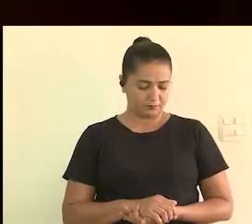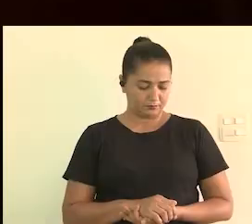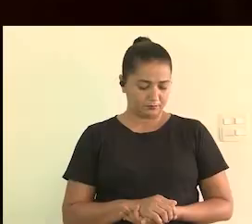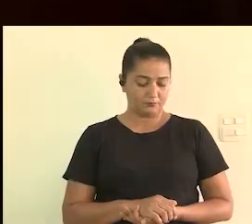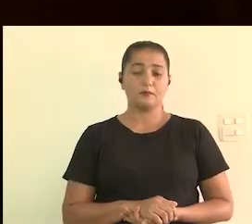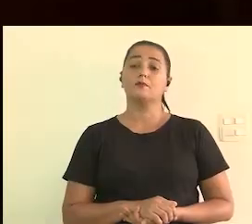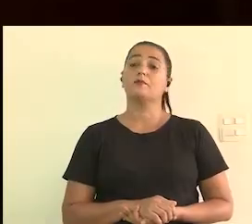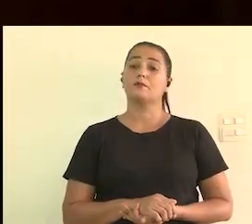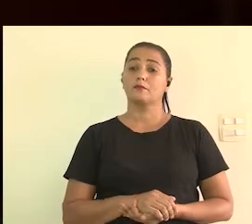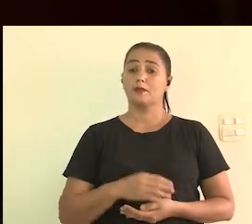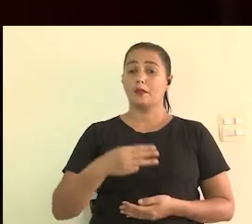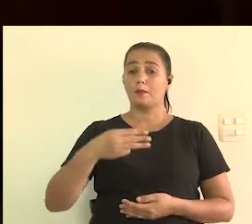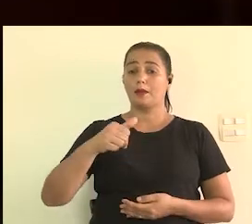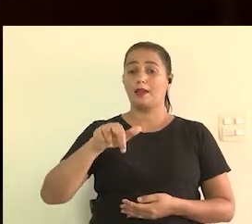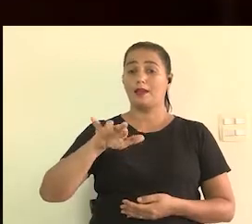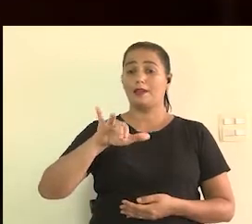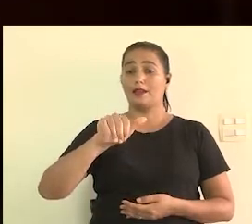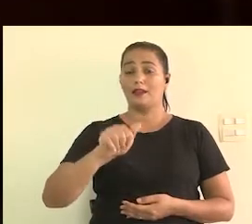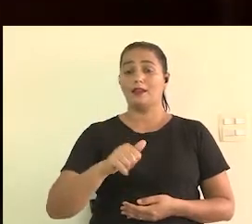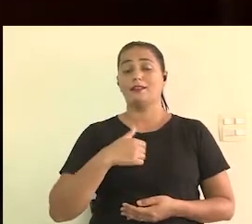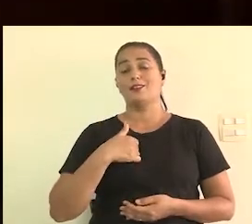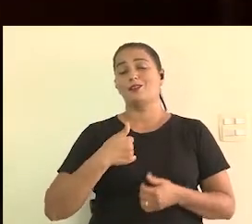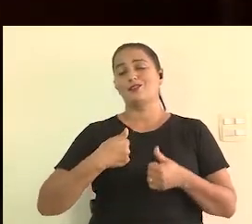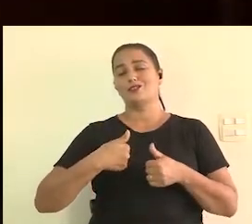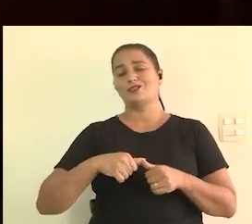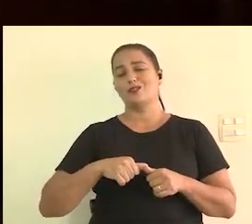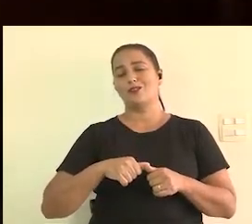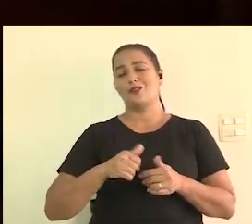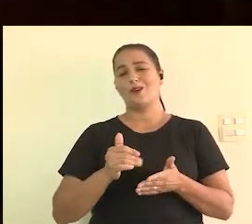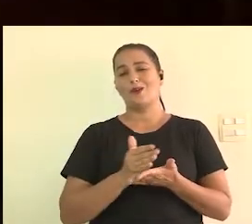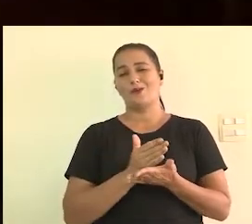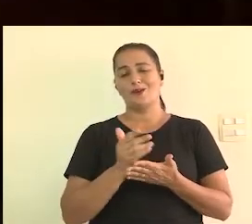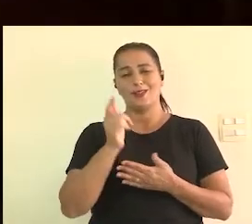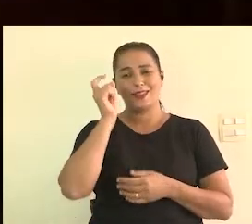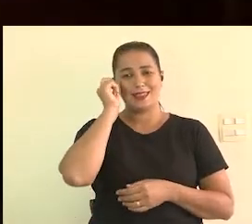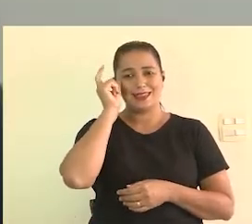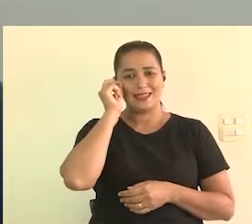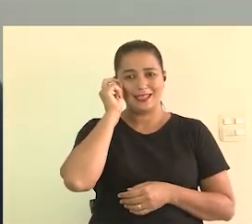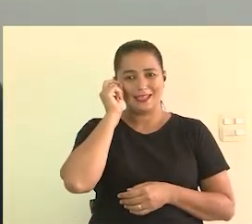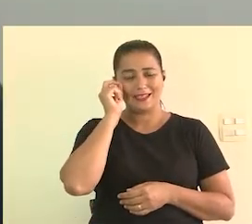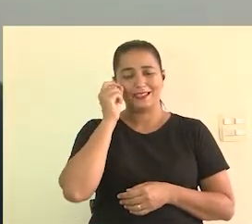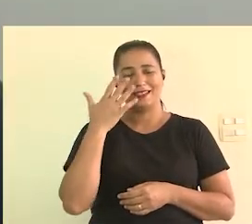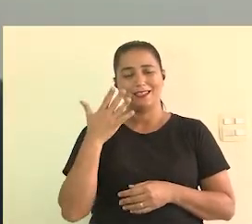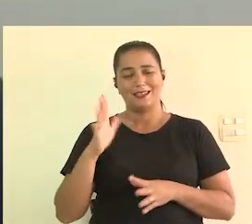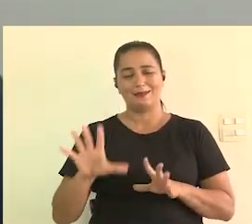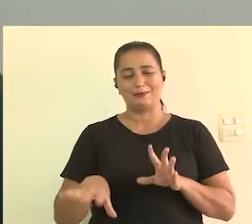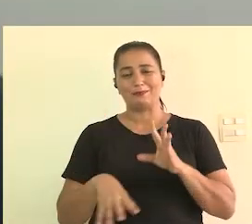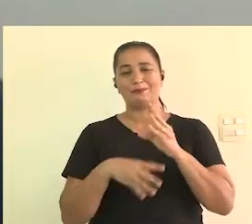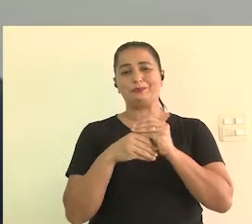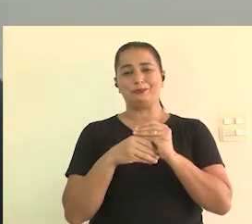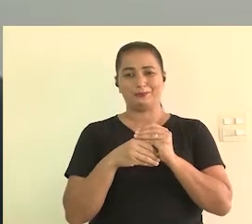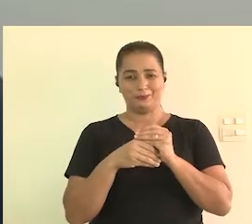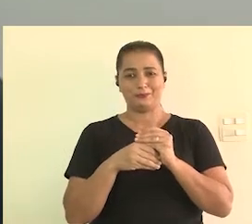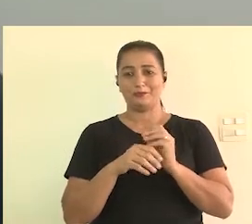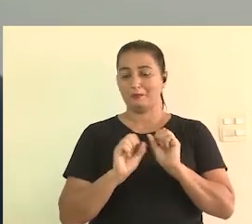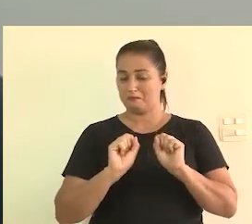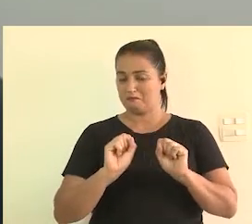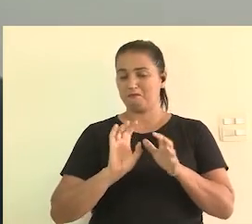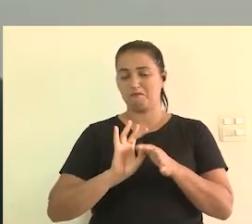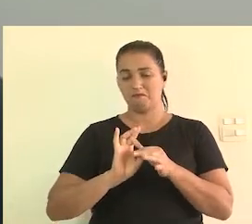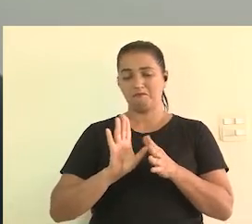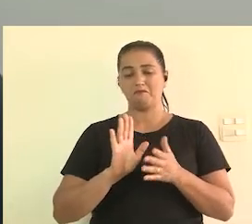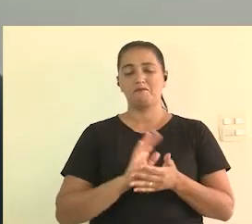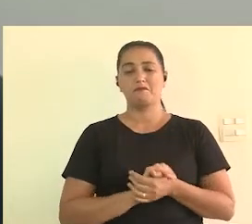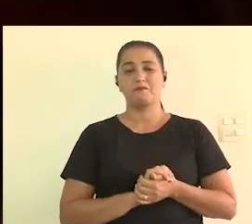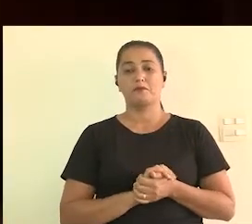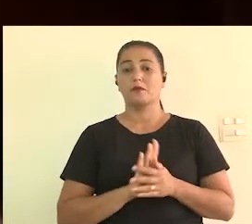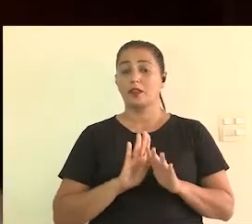Mariana eu já estou aqui com algumas ideias ainda que eu queria acrescentar se for possível pode ser? pode acrescentar pode